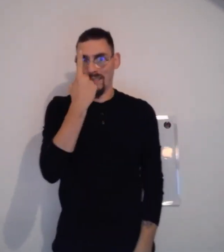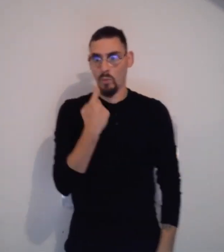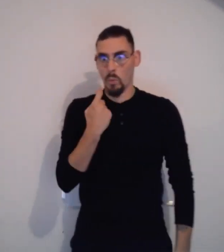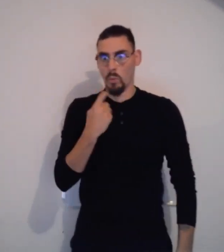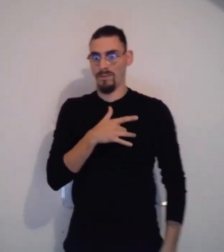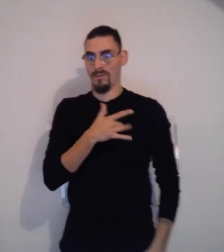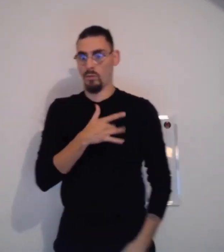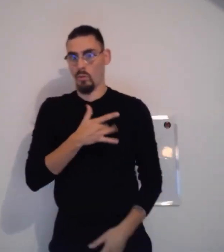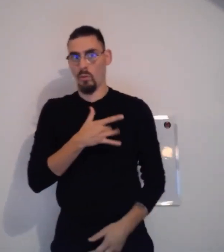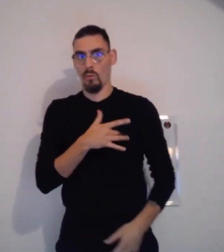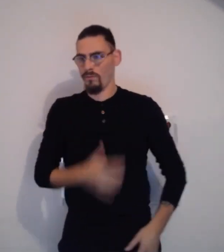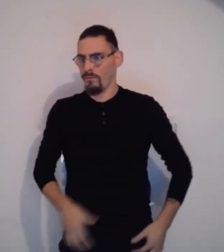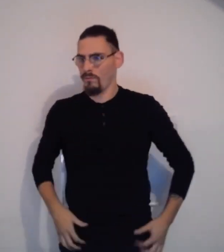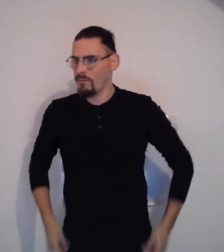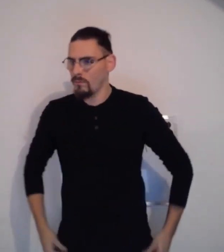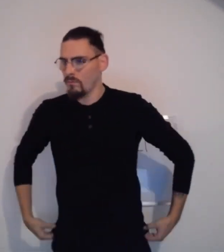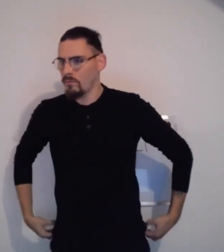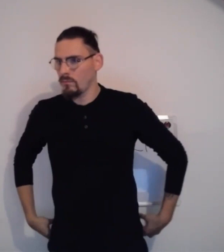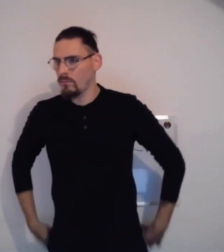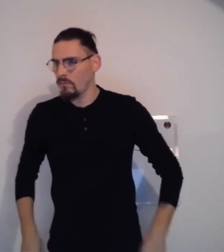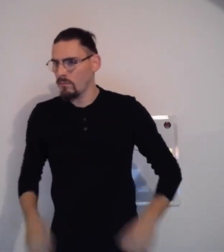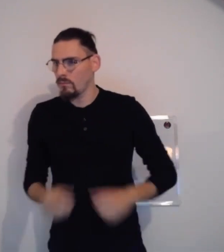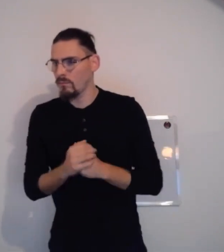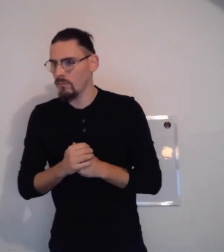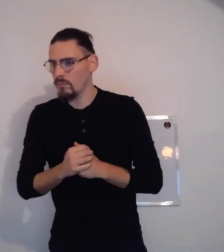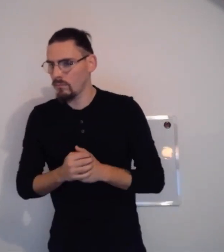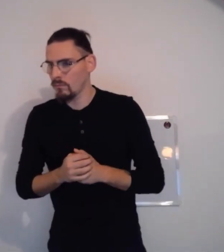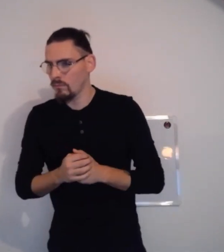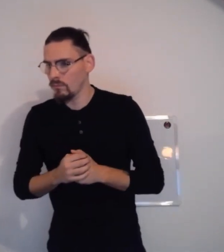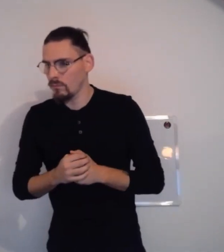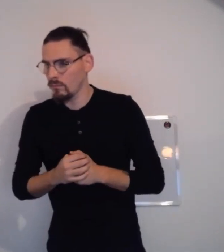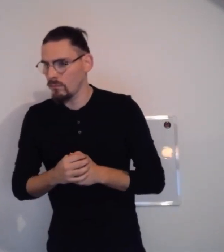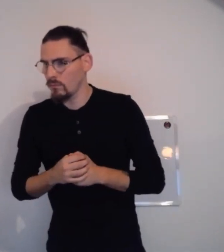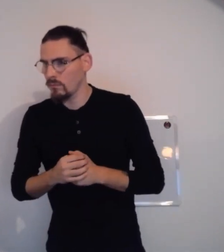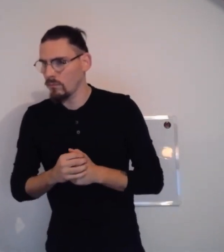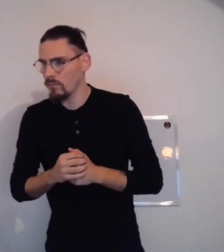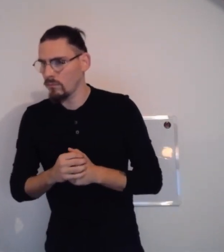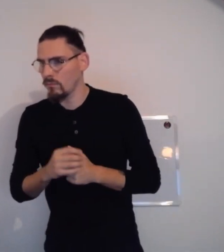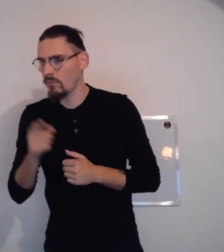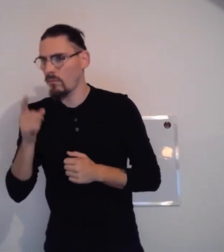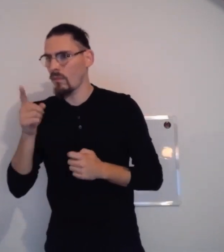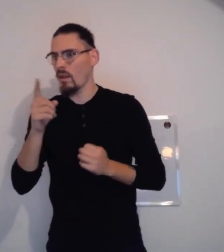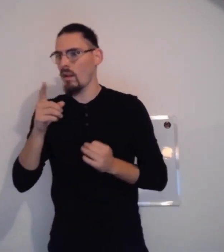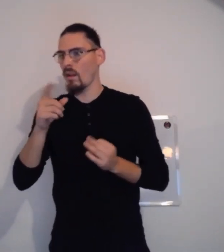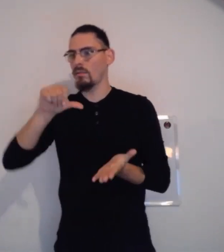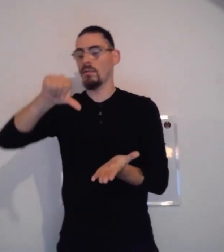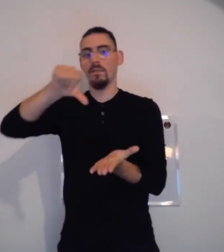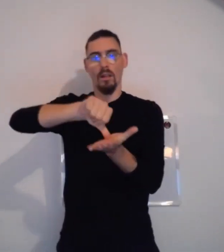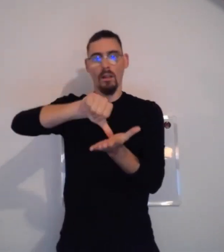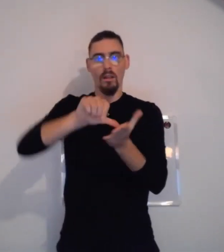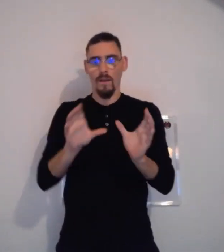Ah, voilà. Ah, une question très intéressante. Question très intéressante. Alors,